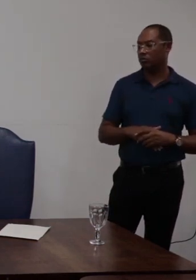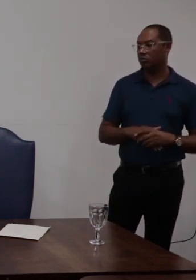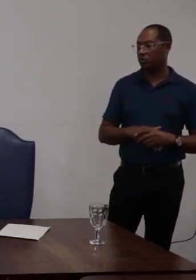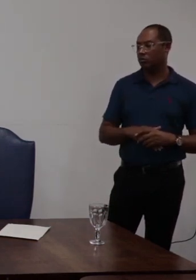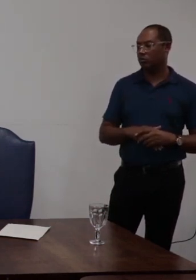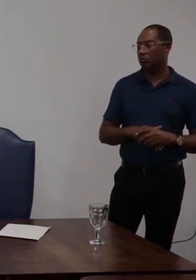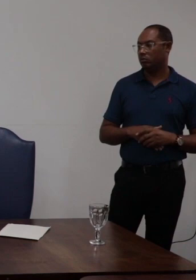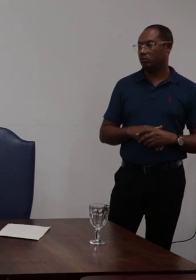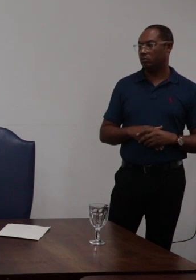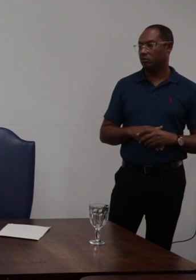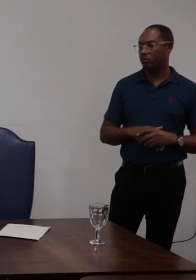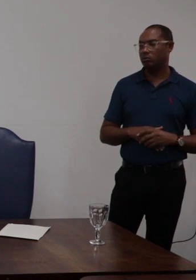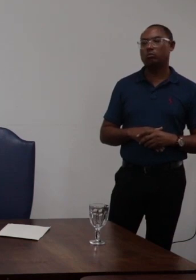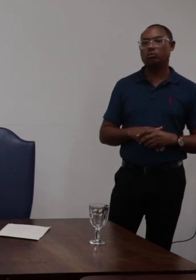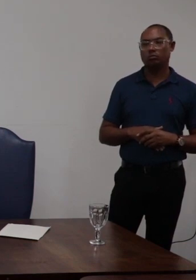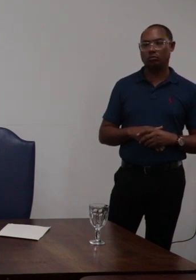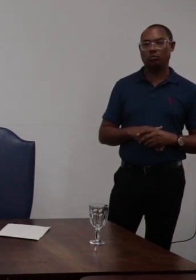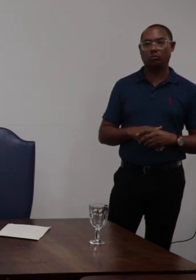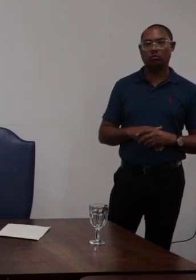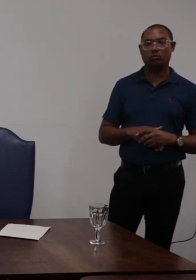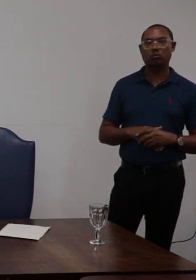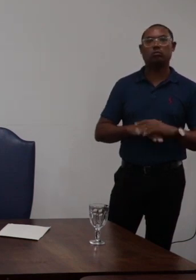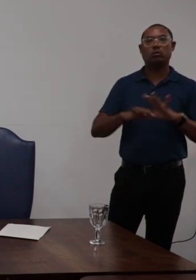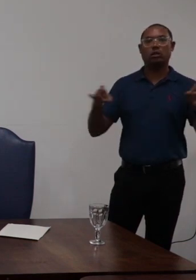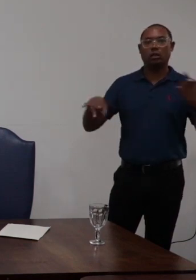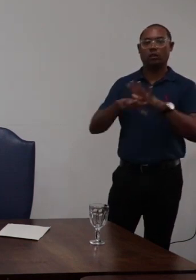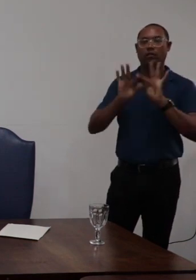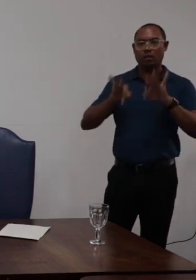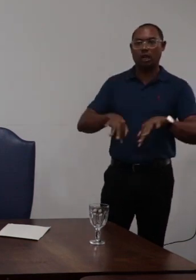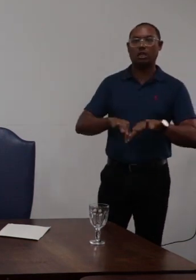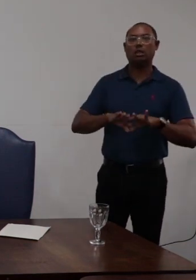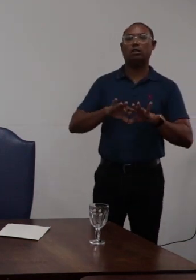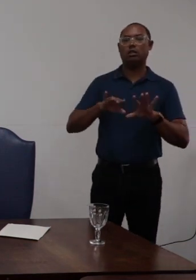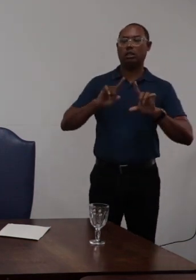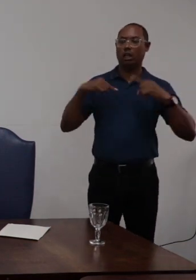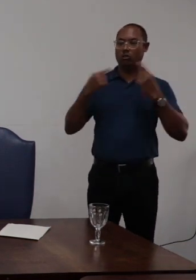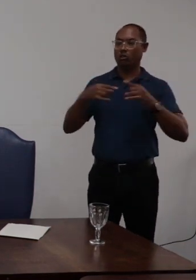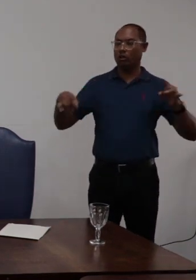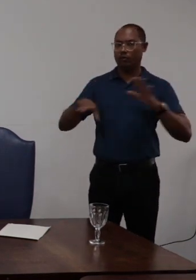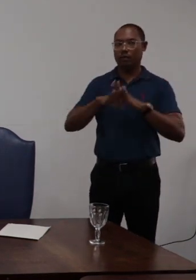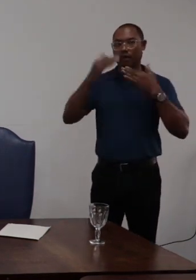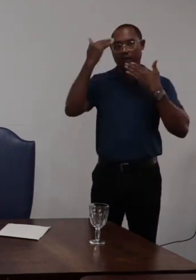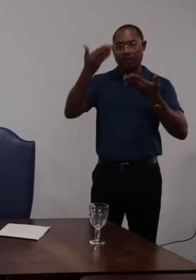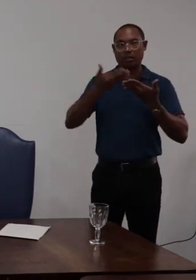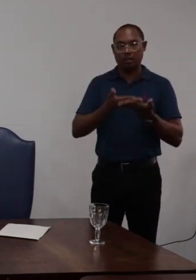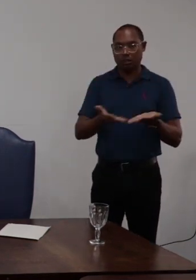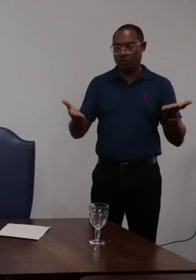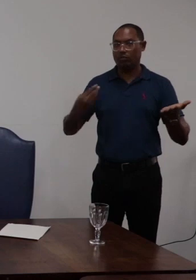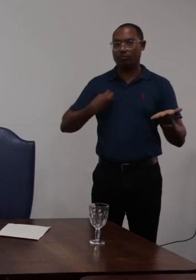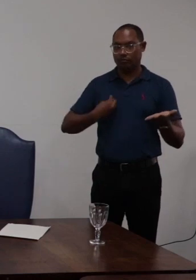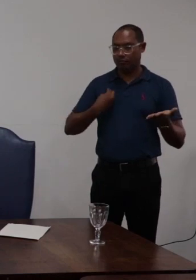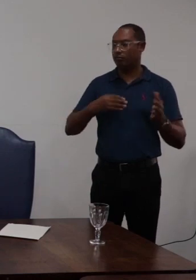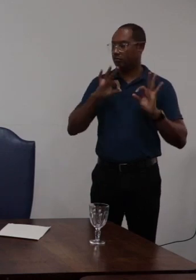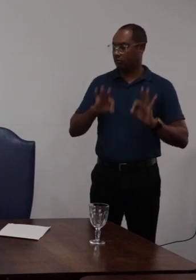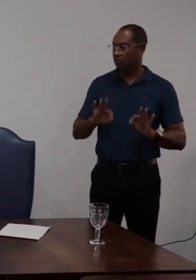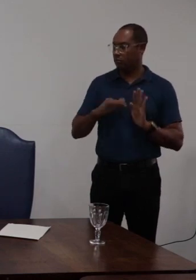encaminhar para o cerramento dessa sessão eu queria agradecer aqui a presença